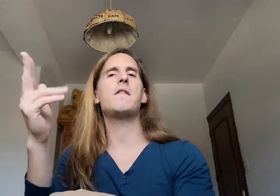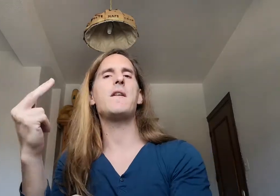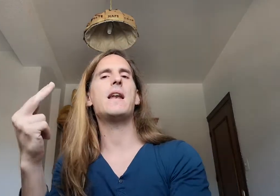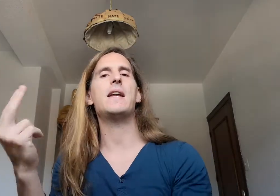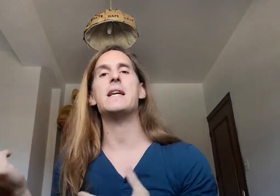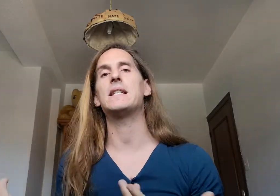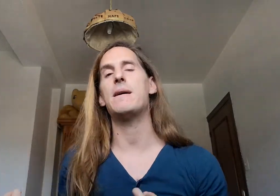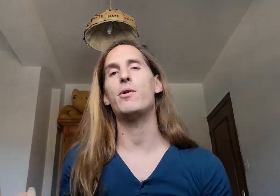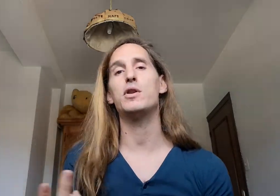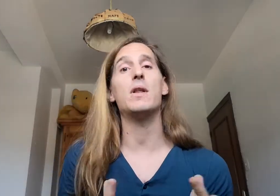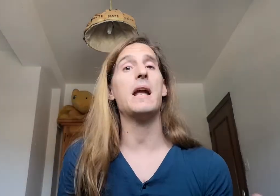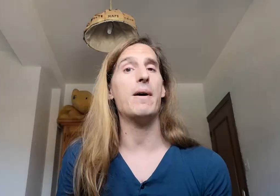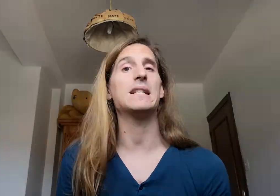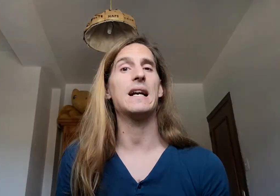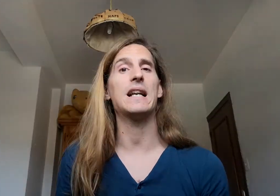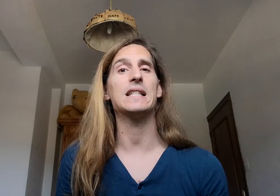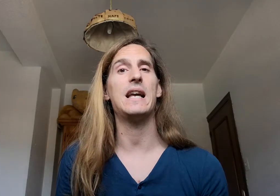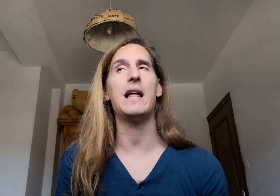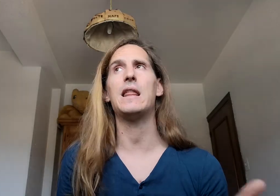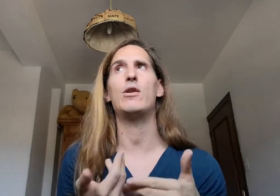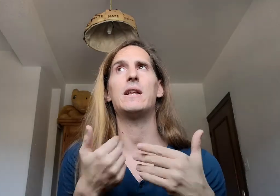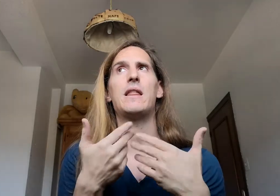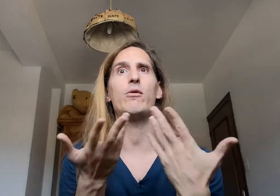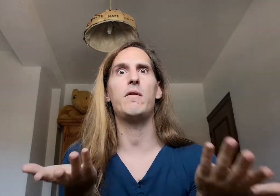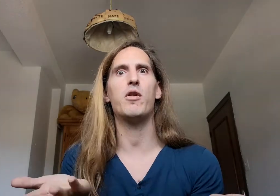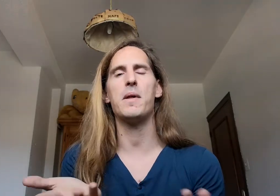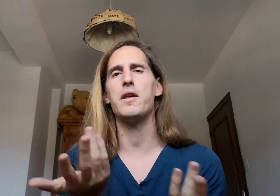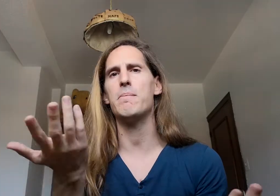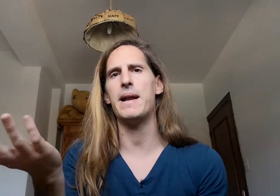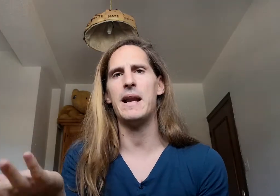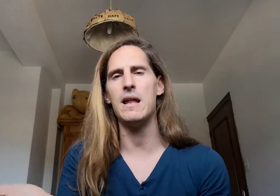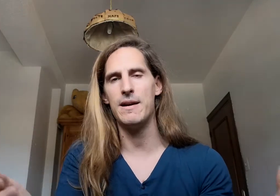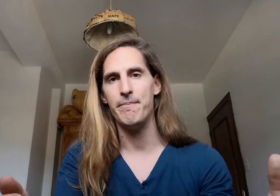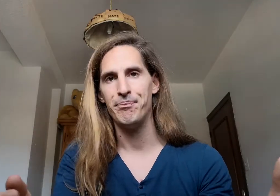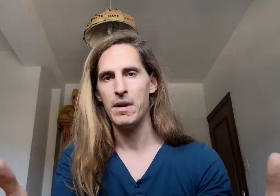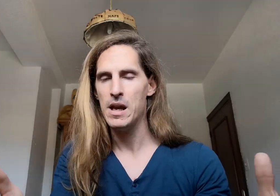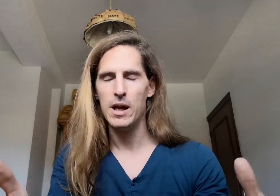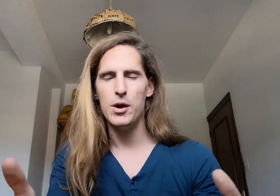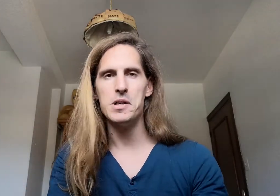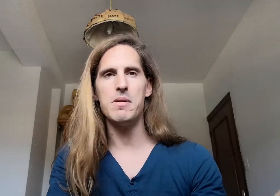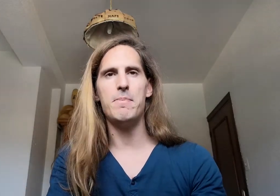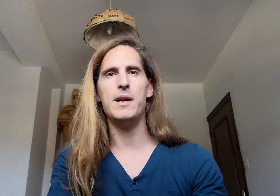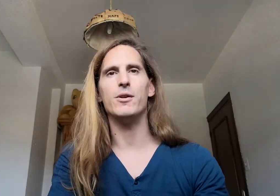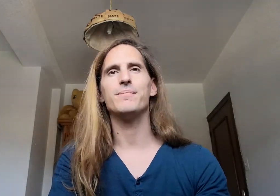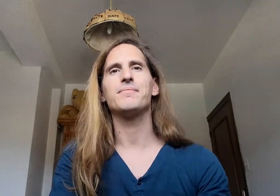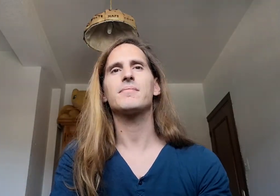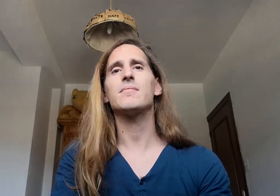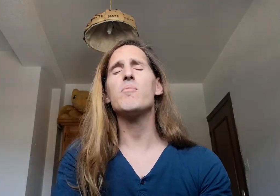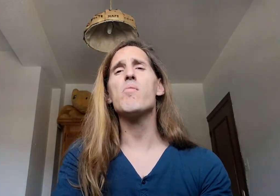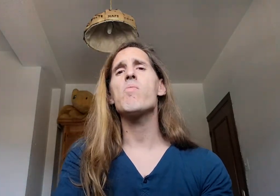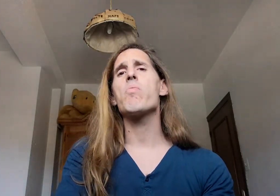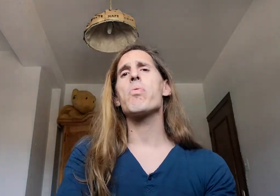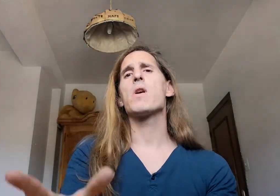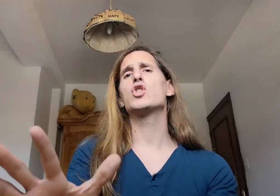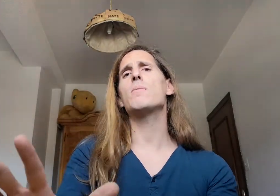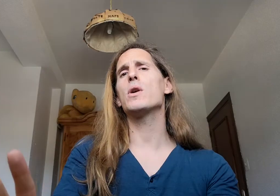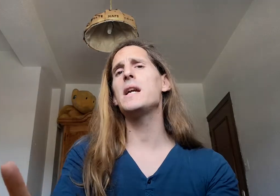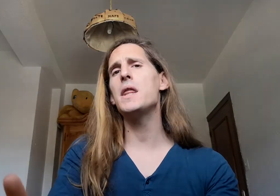viernes ya será por hecho de que vas a las clases de danza no le estás dando una información para nada a ver si me explico somos 15